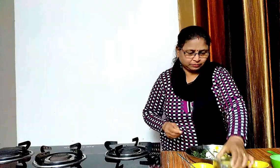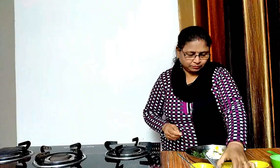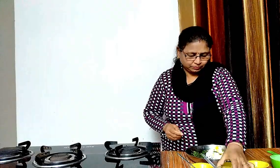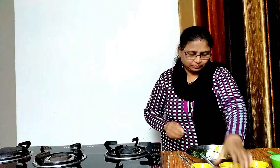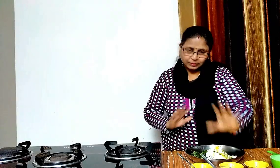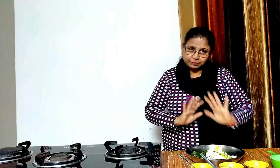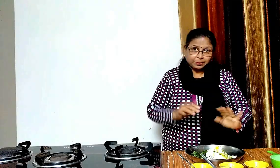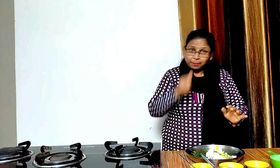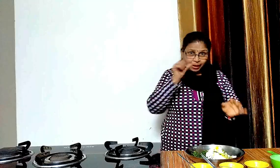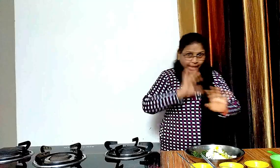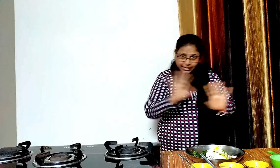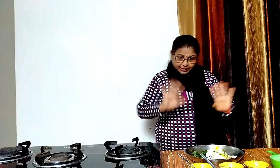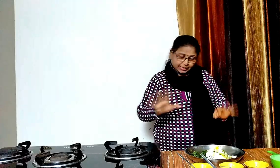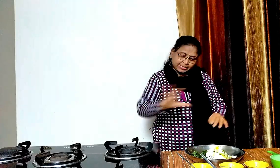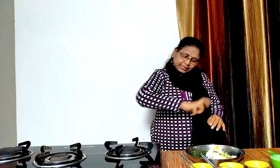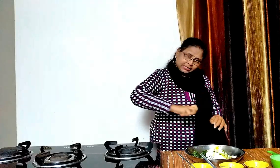इसे मिना पानी के गूथ लेंगे